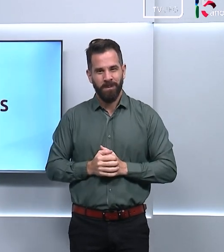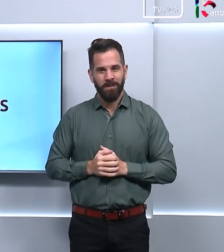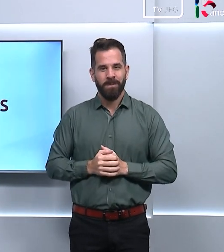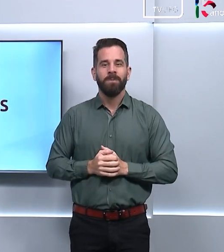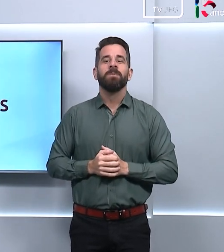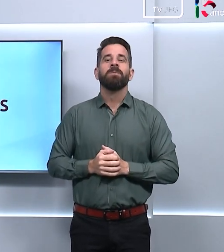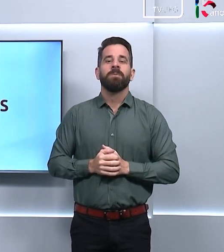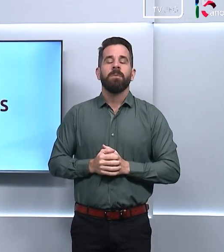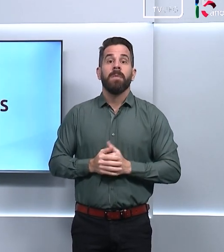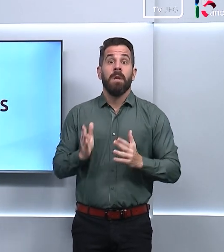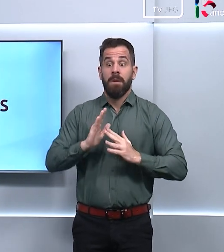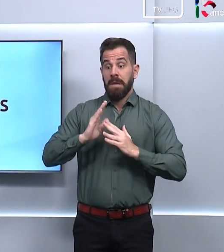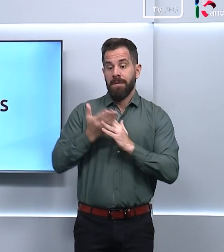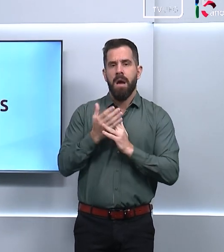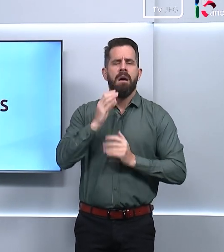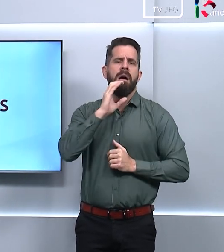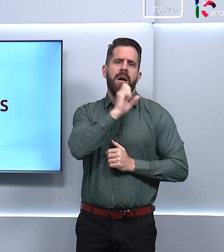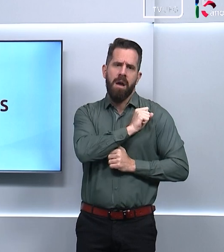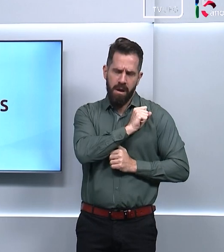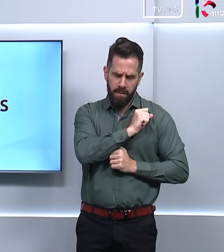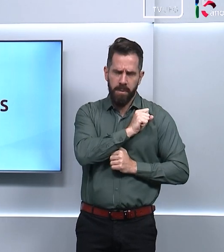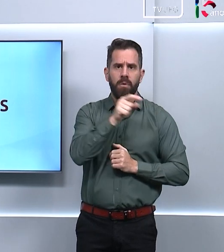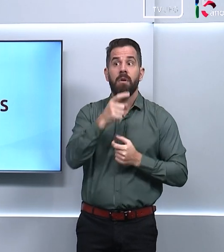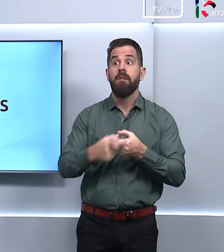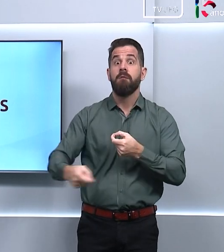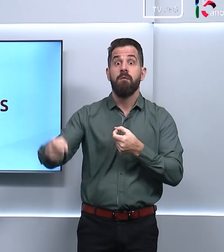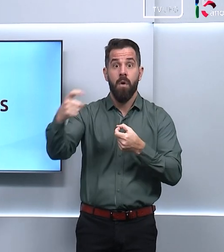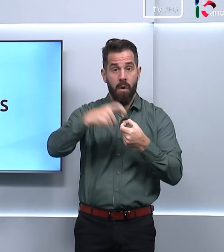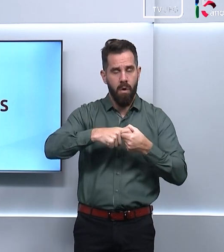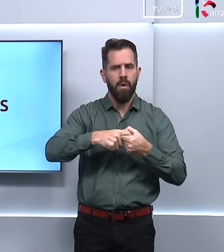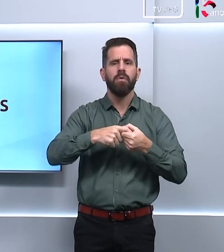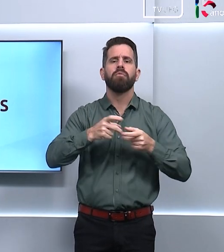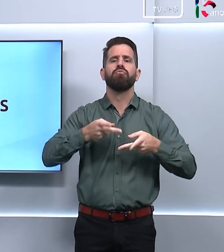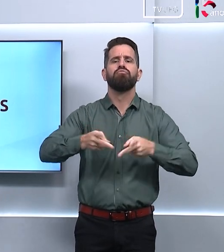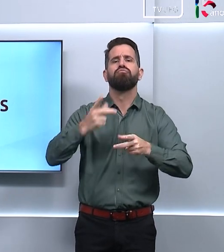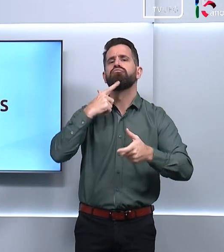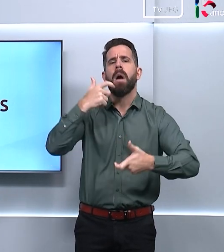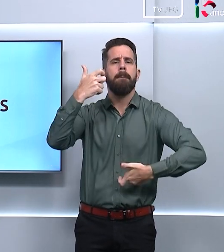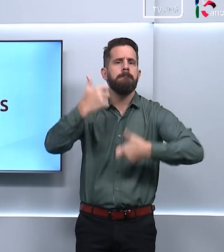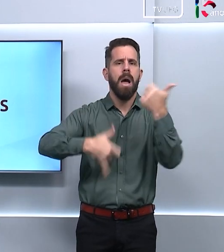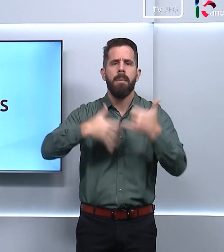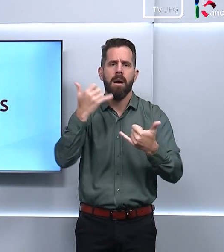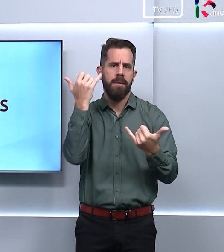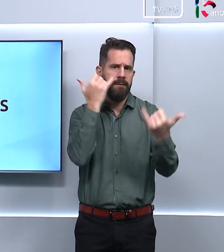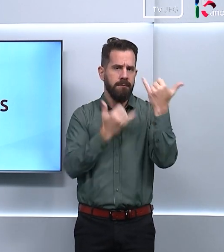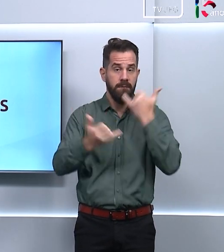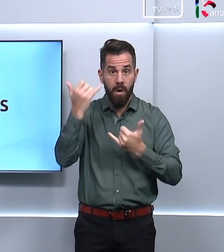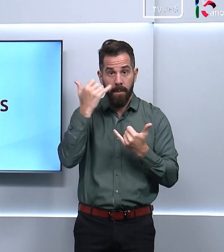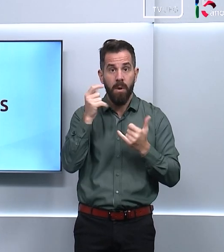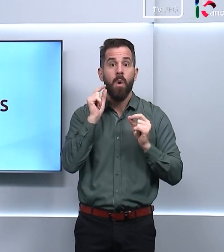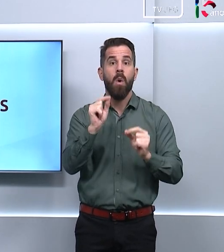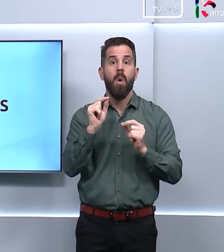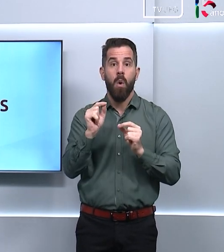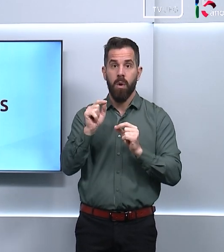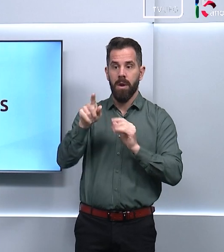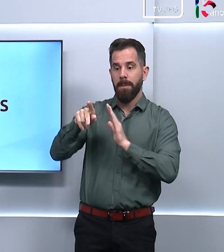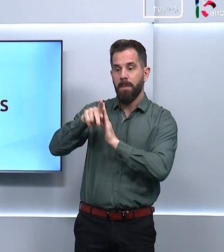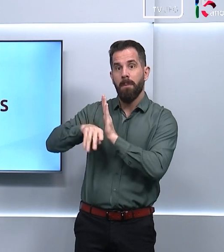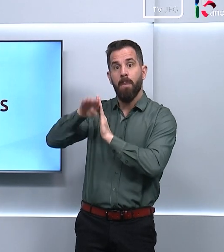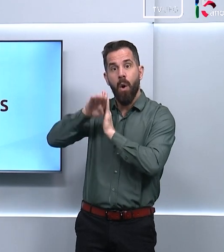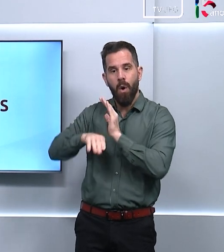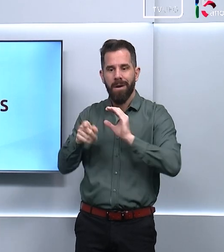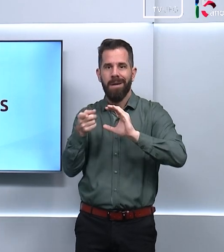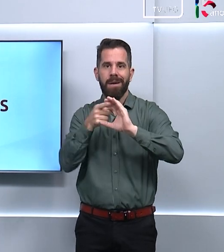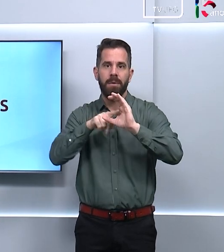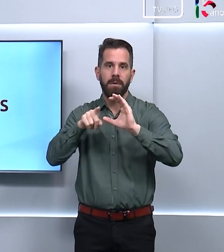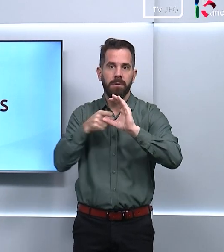Bom, e a gente vai para um rápido intervalo agora e volta no próximo bloco para falar sobre um programa da Saneago que garante